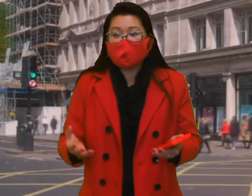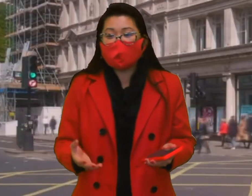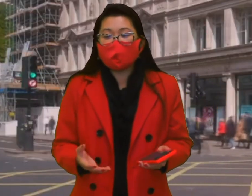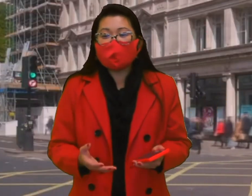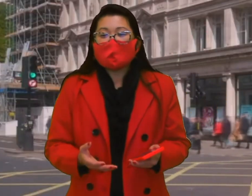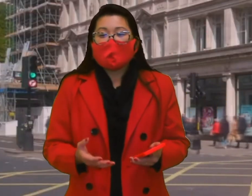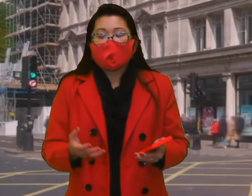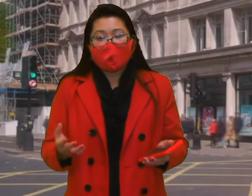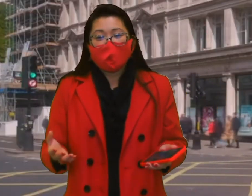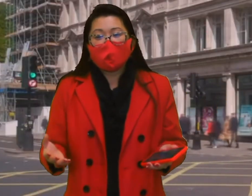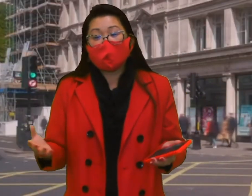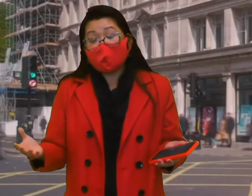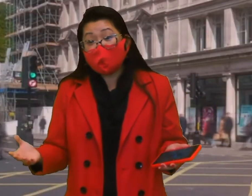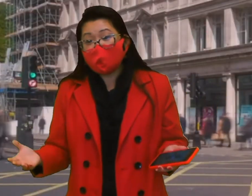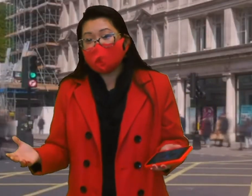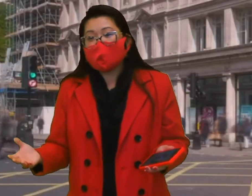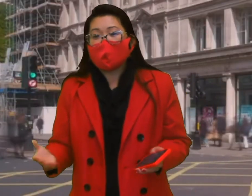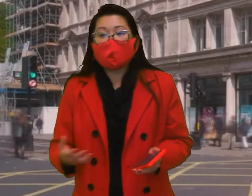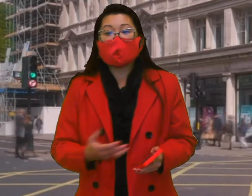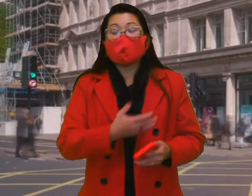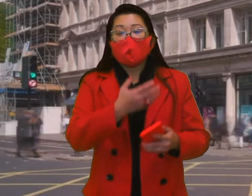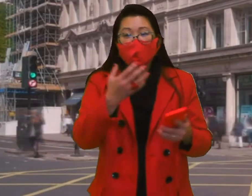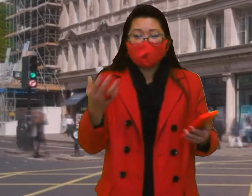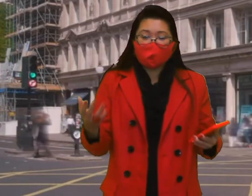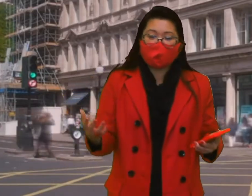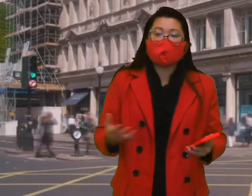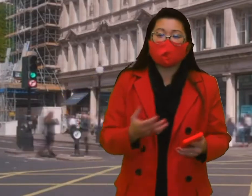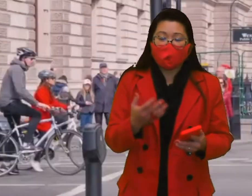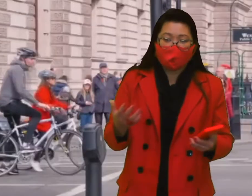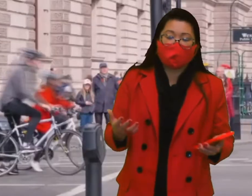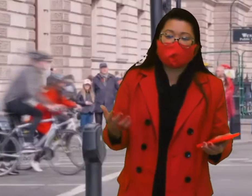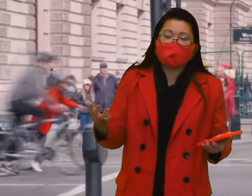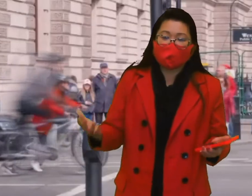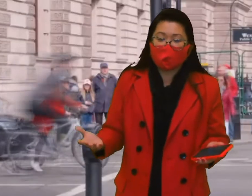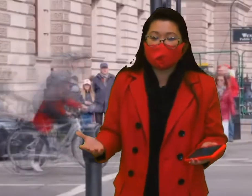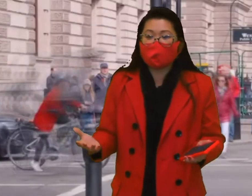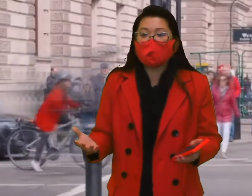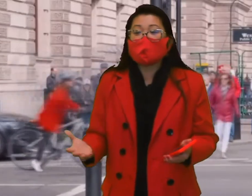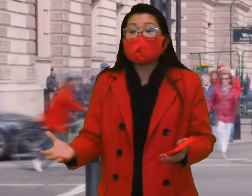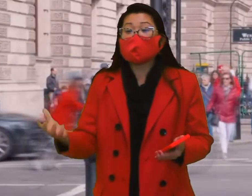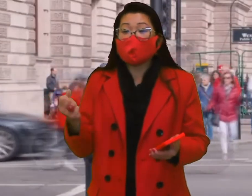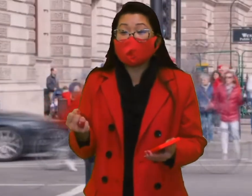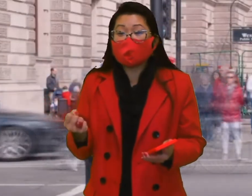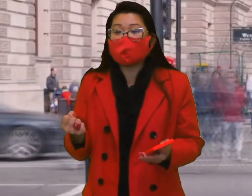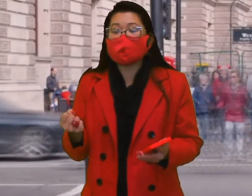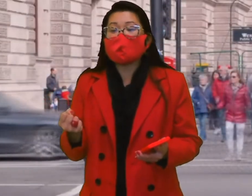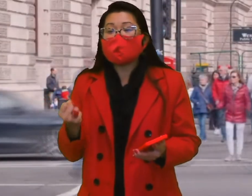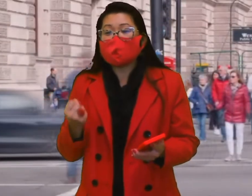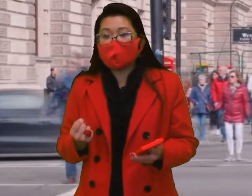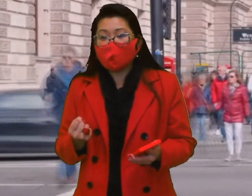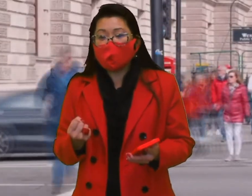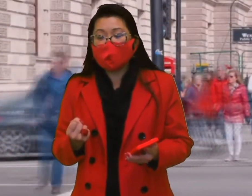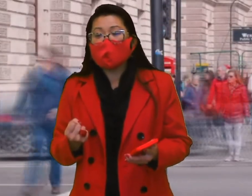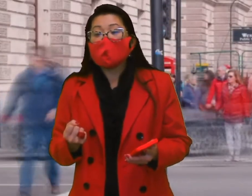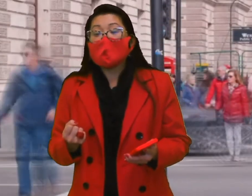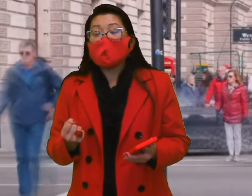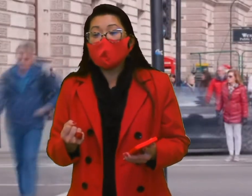é um vídeo, entre outros que já foram apresentados, que traz sempre um